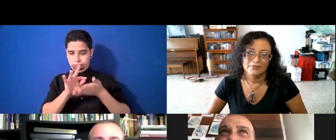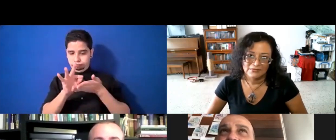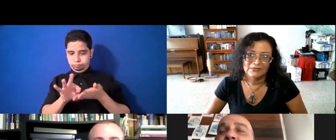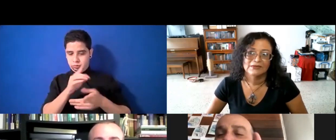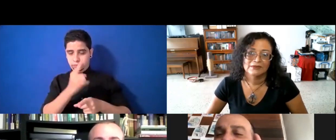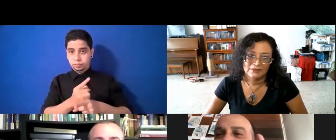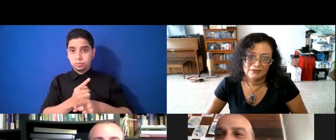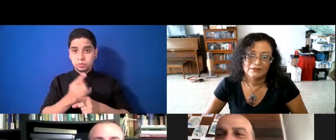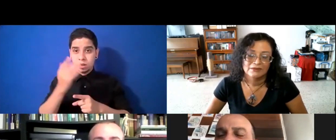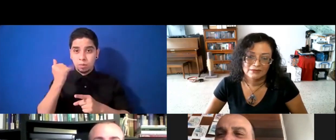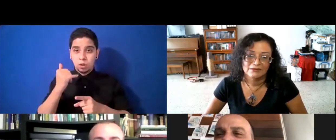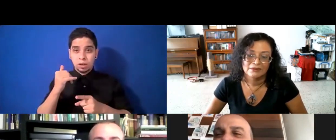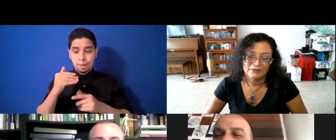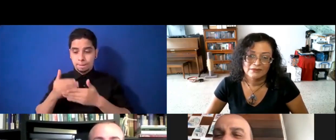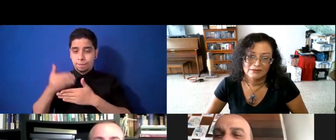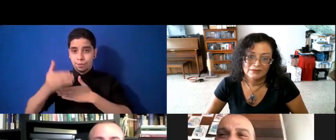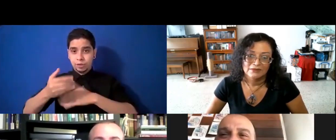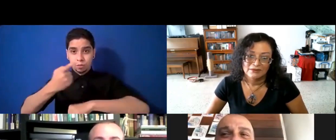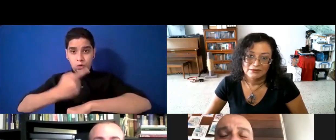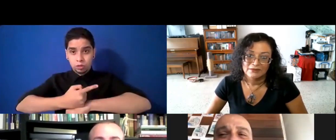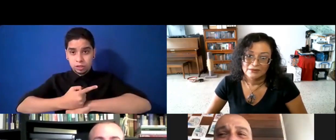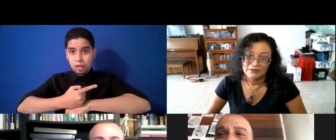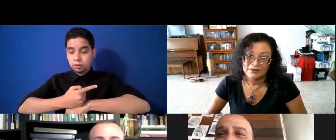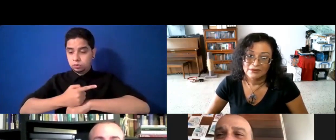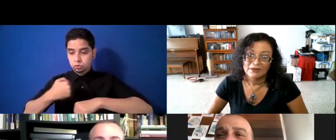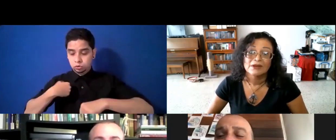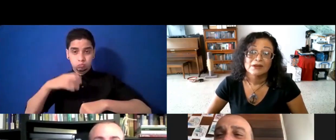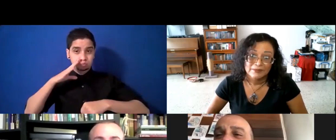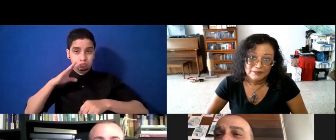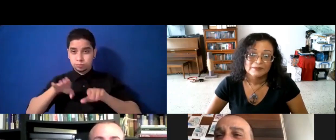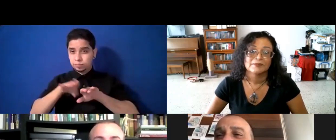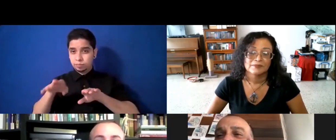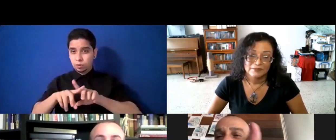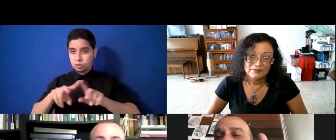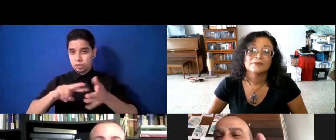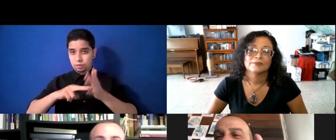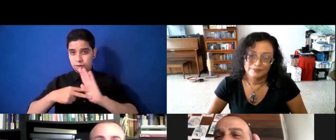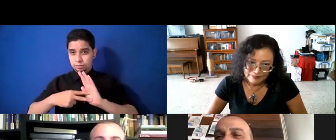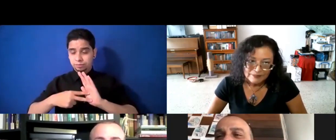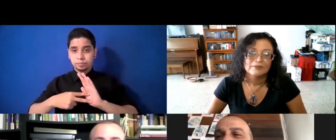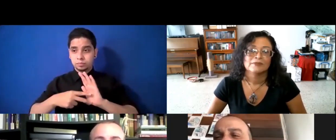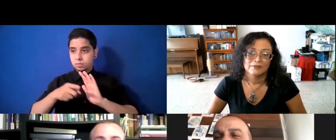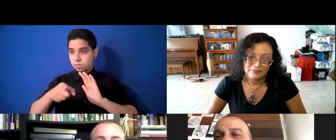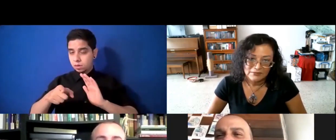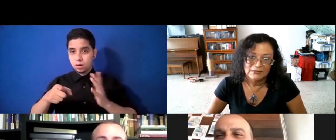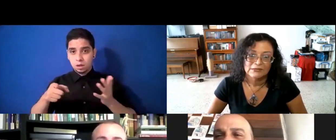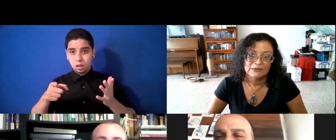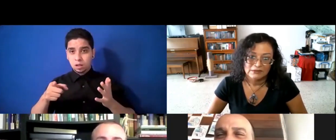ibas a abrir, pero no tenías una planta eléctrica corriendo toda una noche para mantener los ingredientes en condiciones.